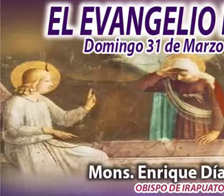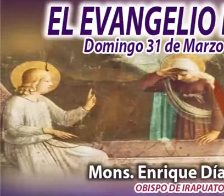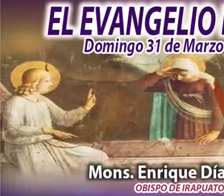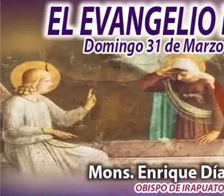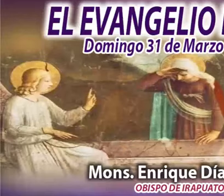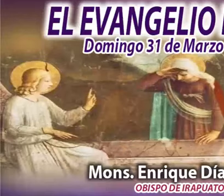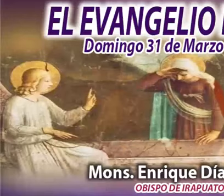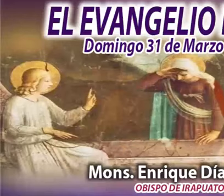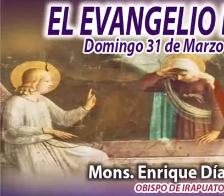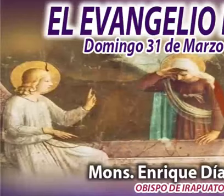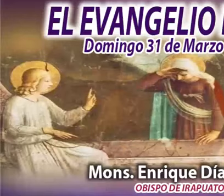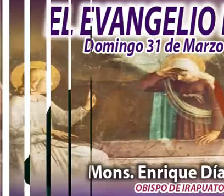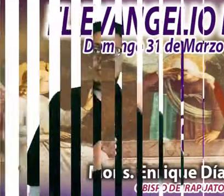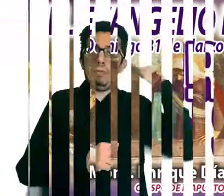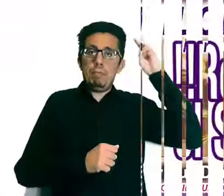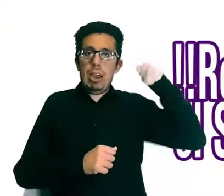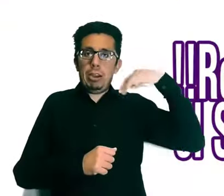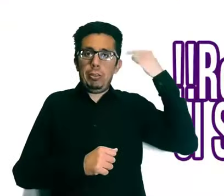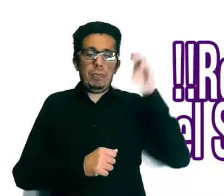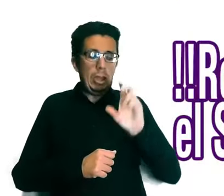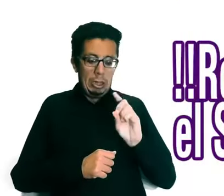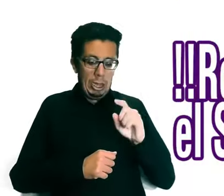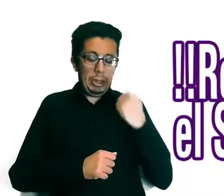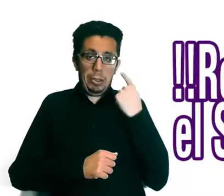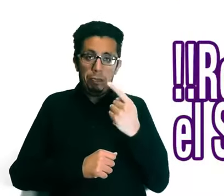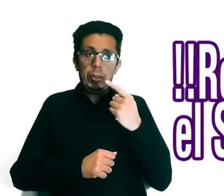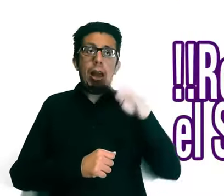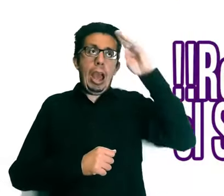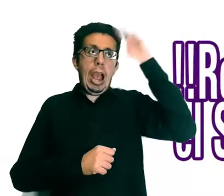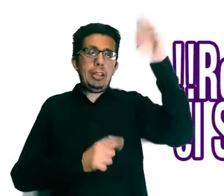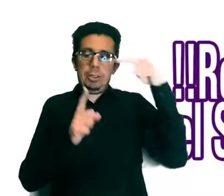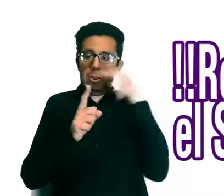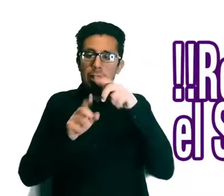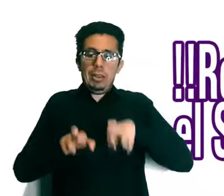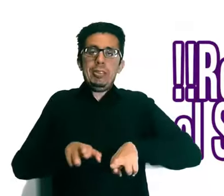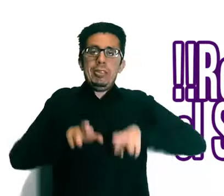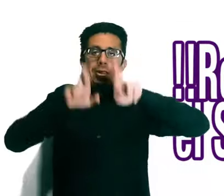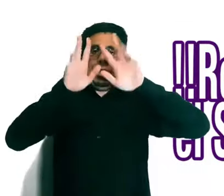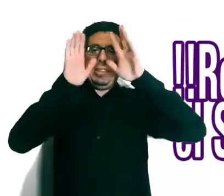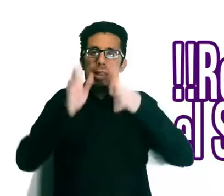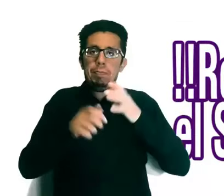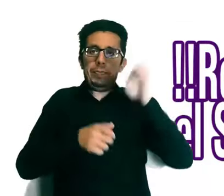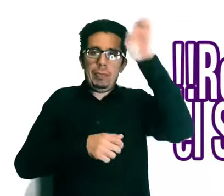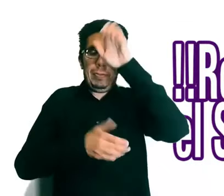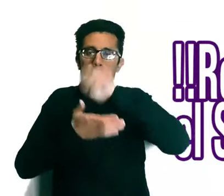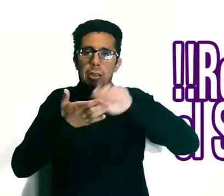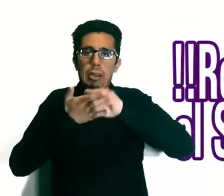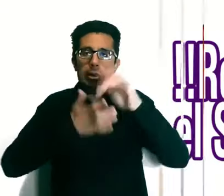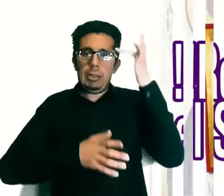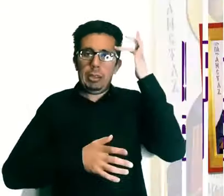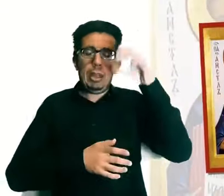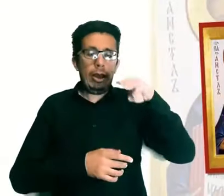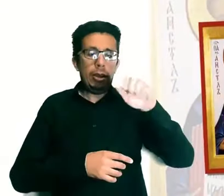31 de marzo, Resucitó el Señor. Evangelio según San Marcos,